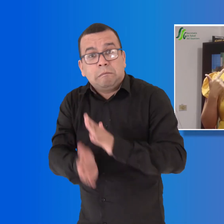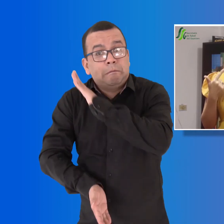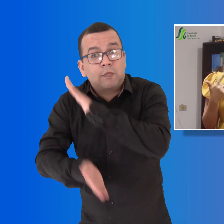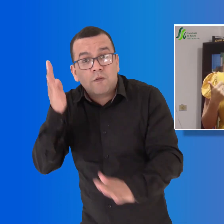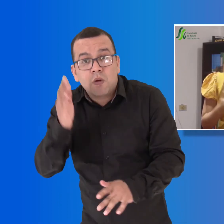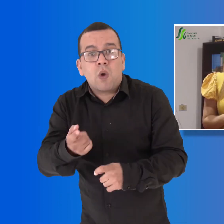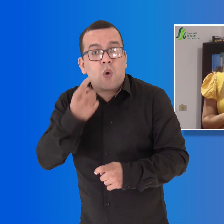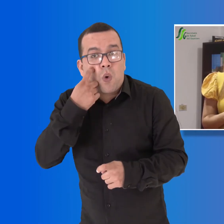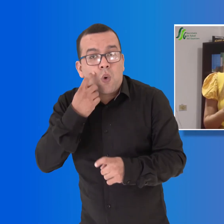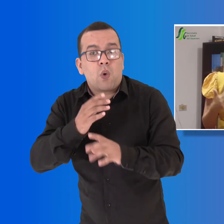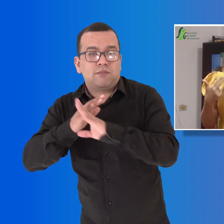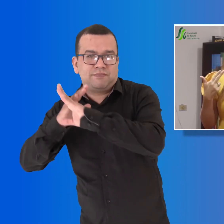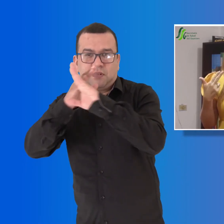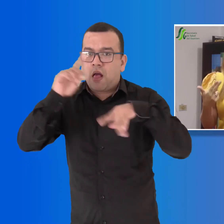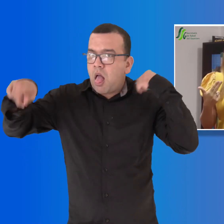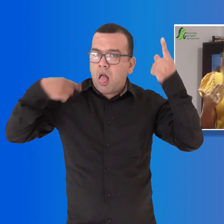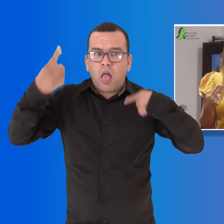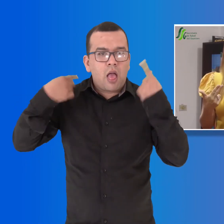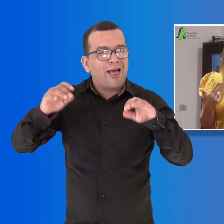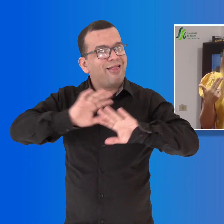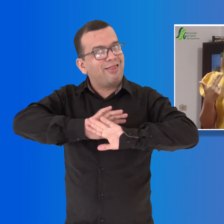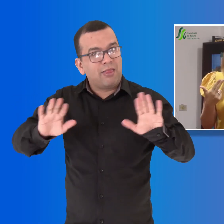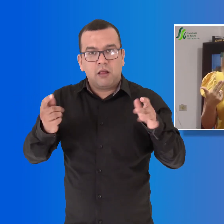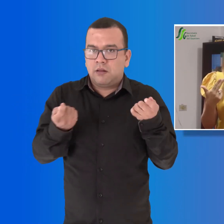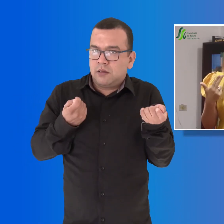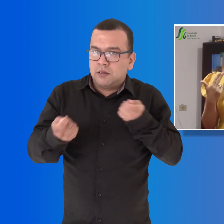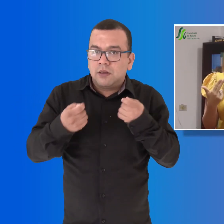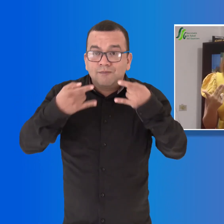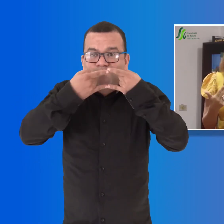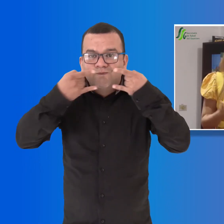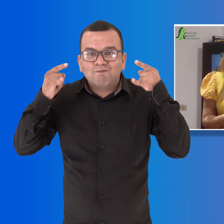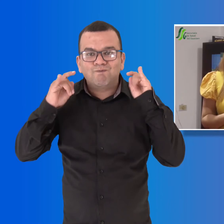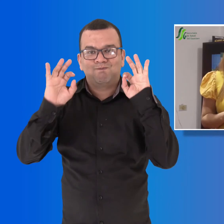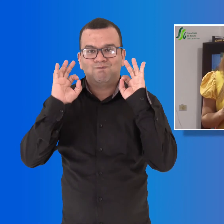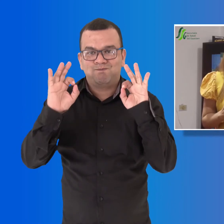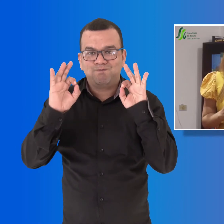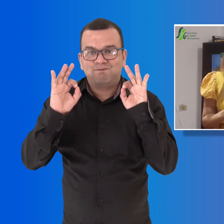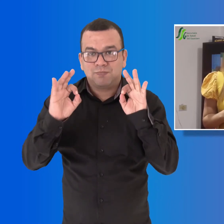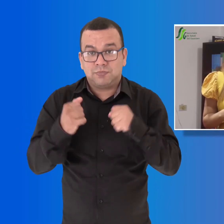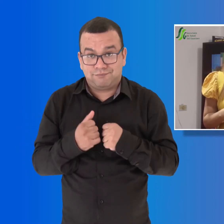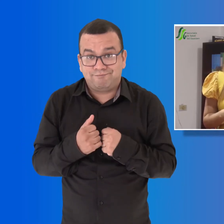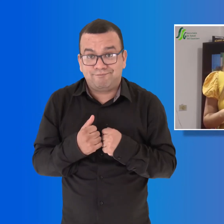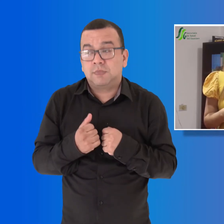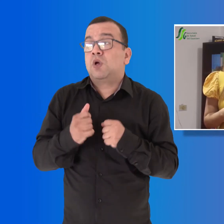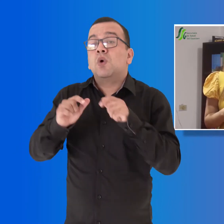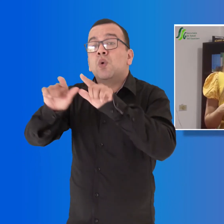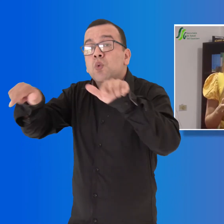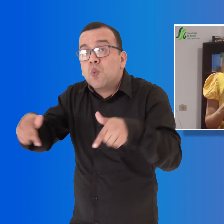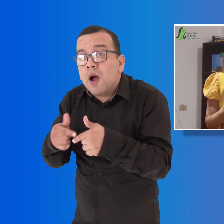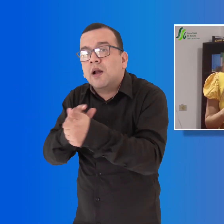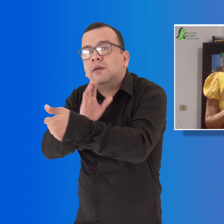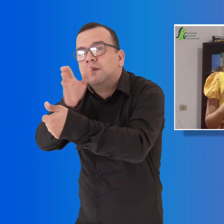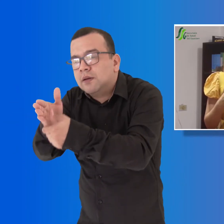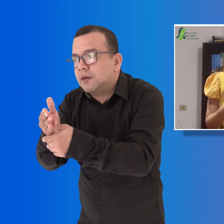correcta el tapabocas. 2. Garantizar y usar adecuadamente los puntos de lavado de mano